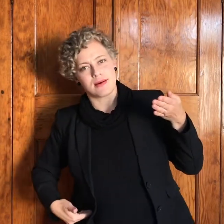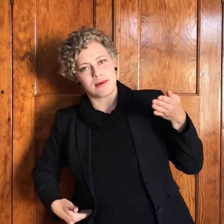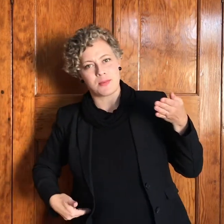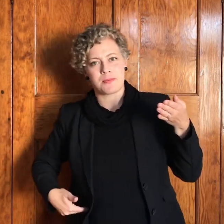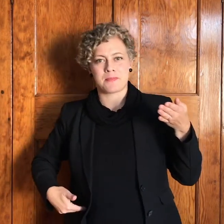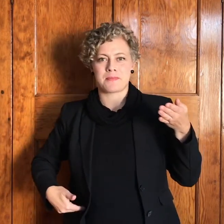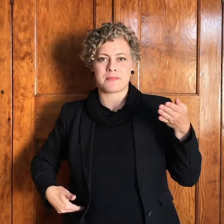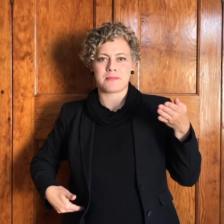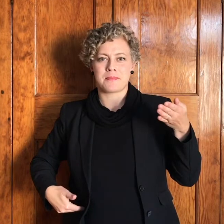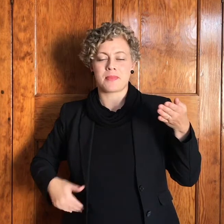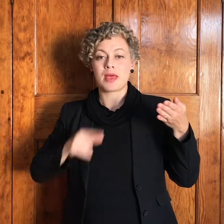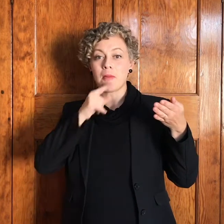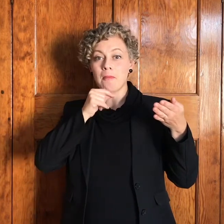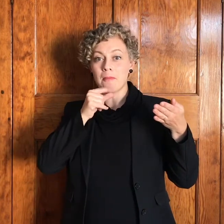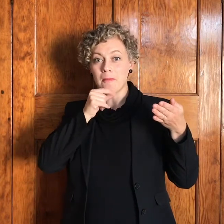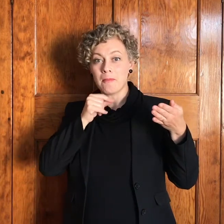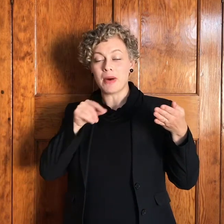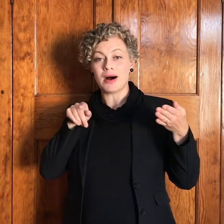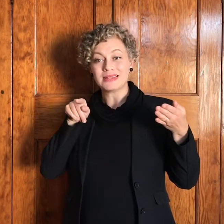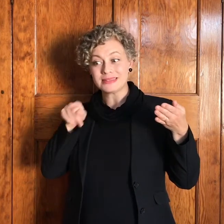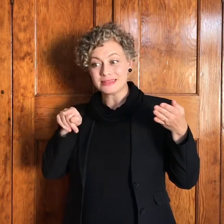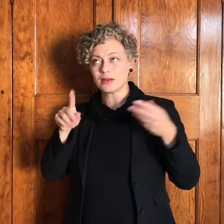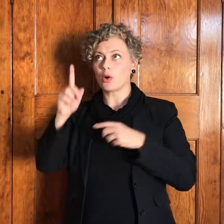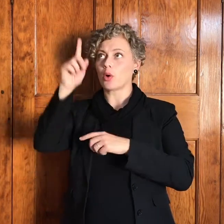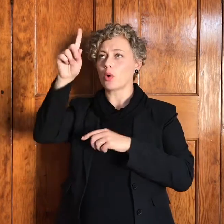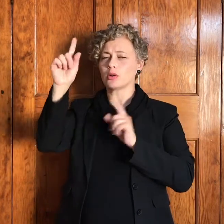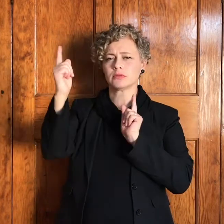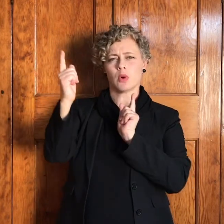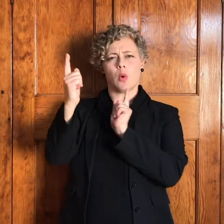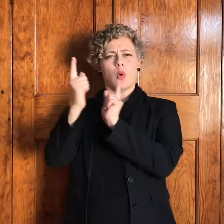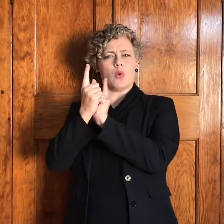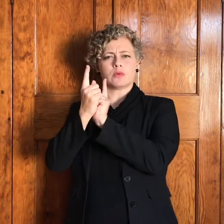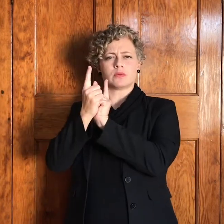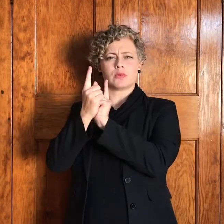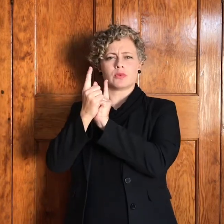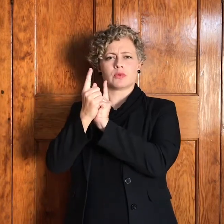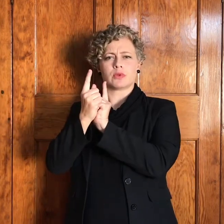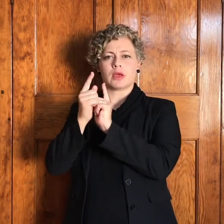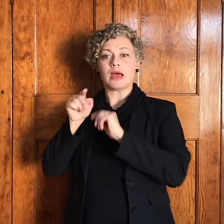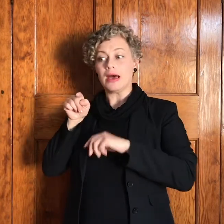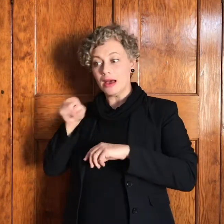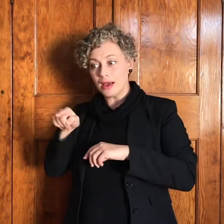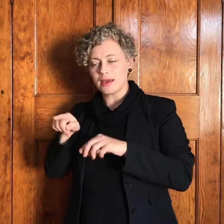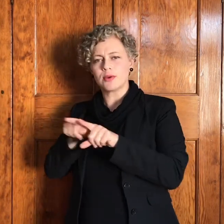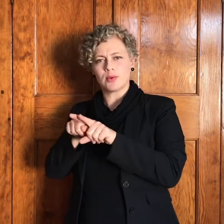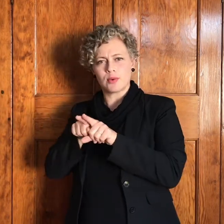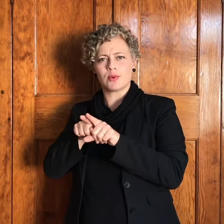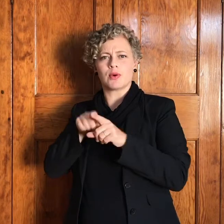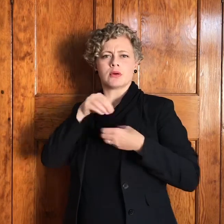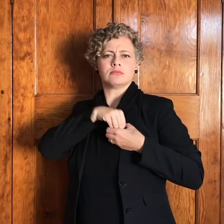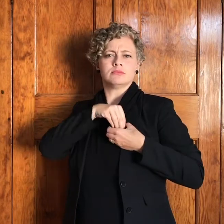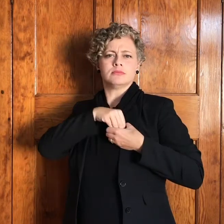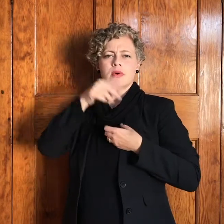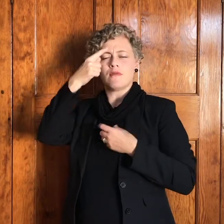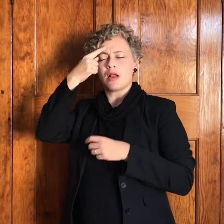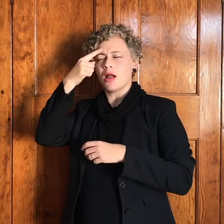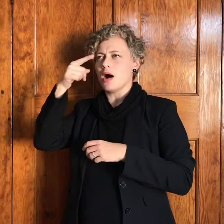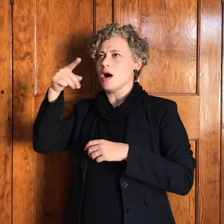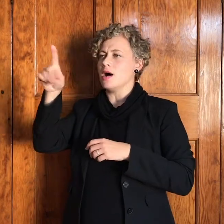so ontmoet het het met die verlange geloop en die breers wees vir ons oor al daarie mense ook oor